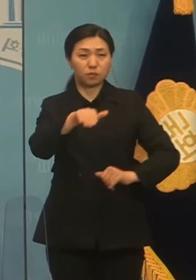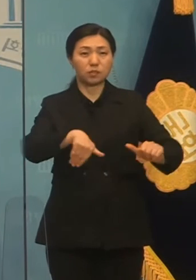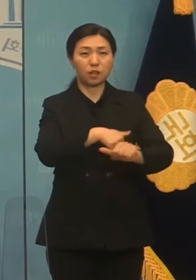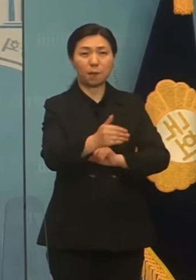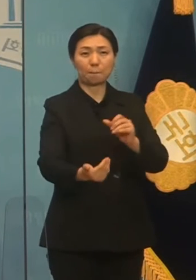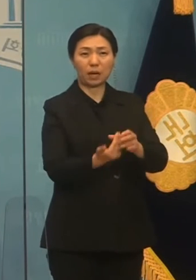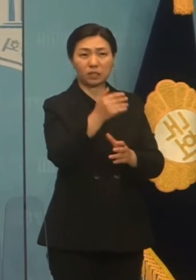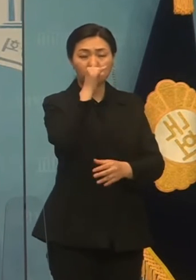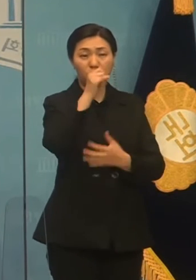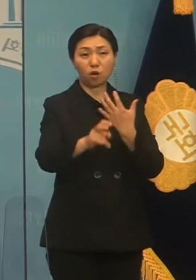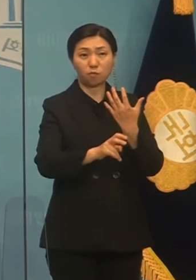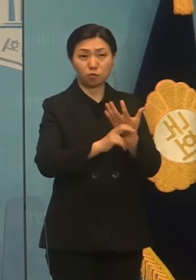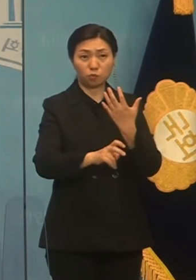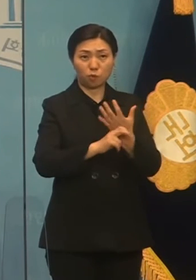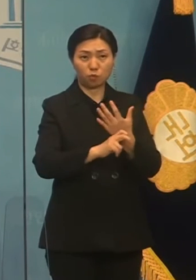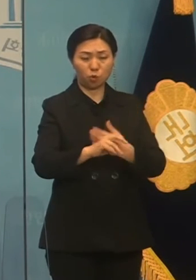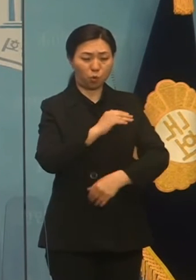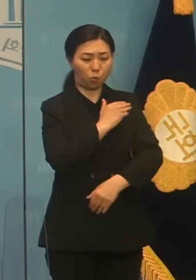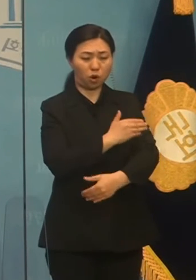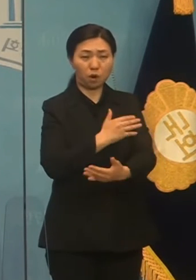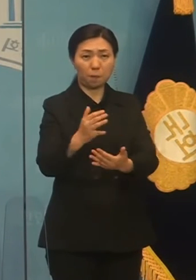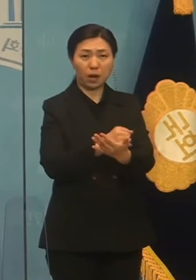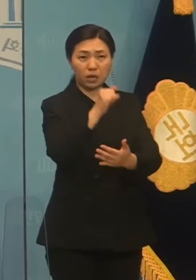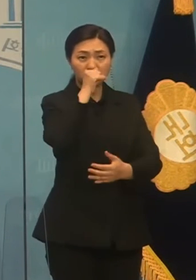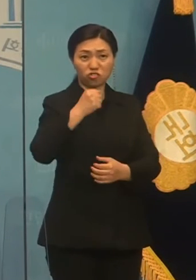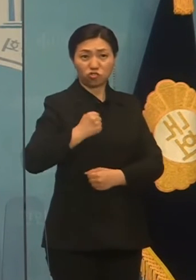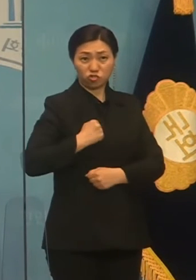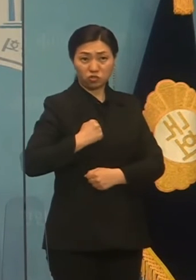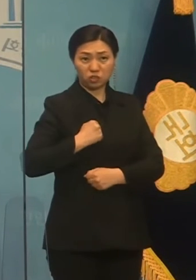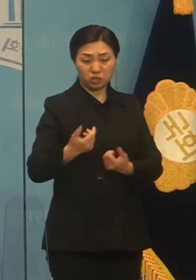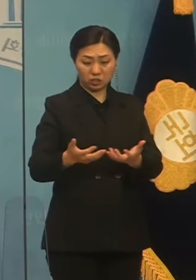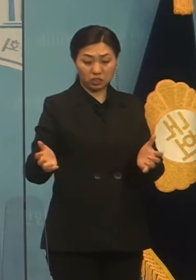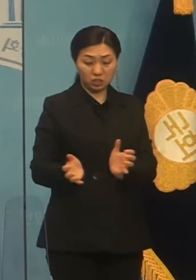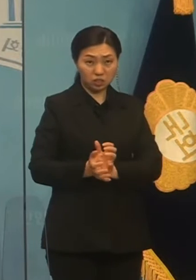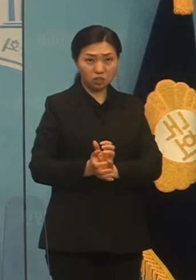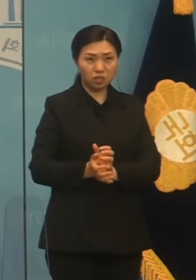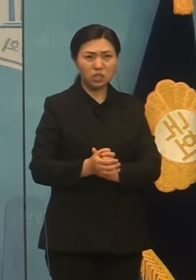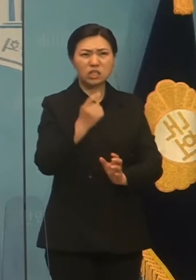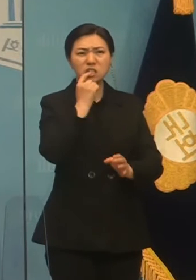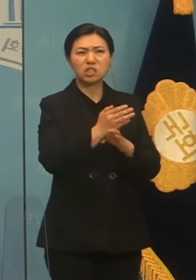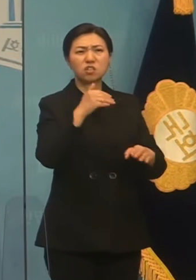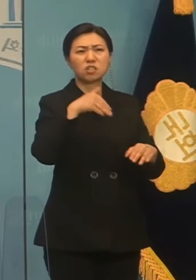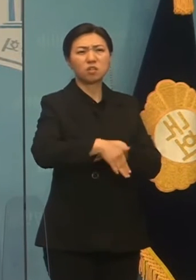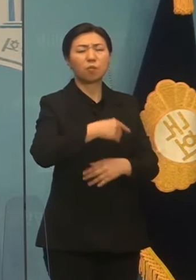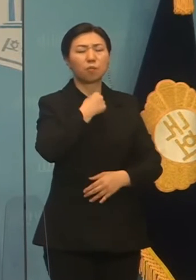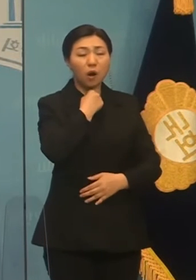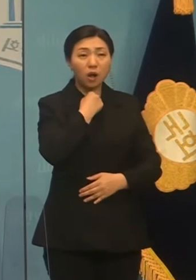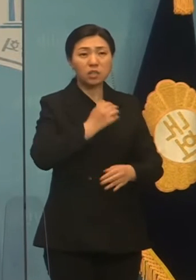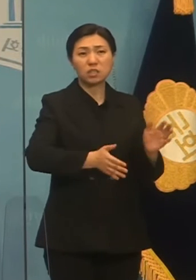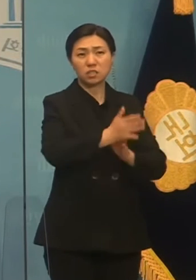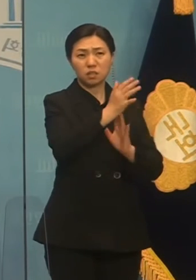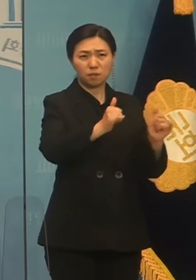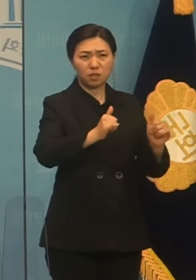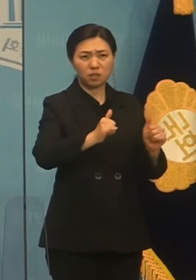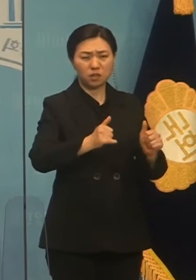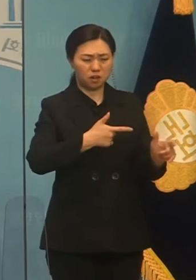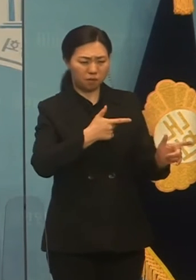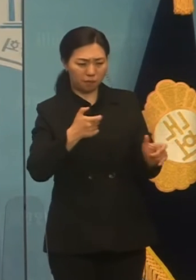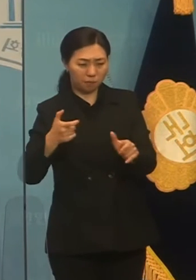불법적으로 정권을 탈취한 정부는 민주주의를 요구하는 시민들을 두려워 진압하고 있습니다.